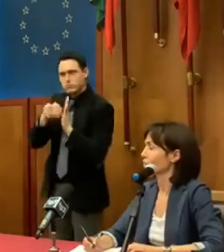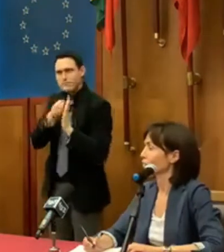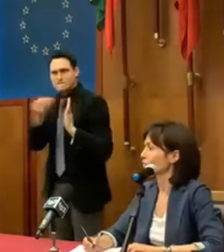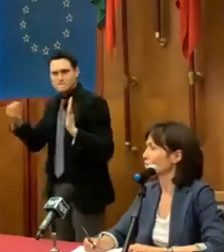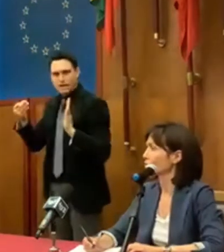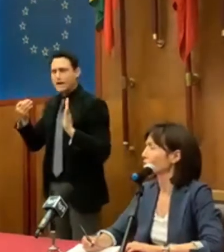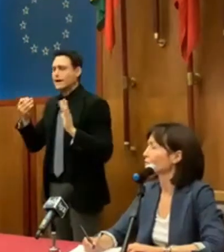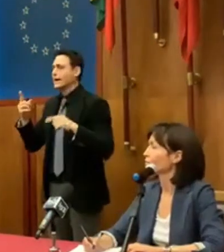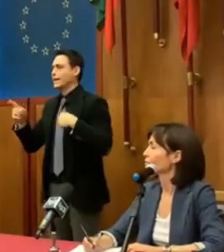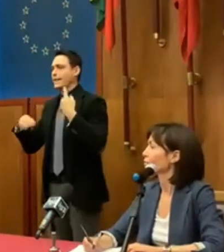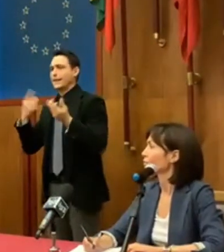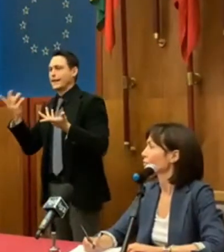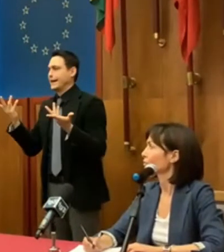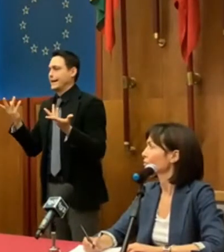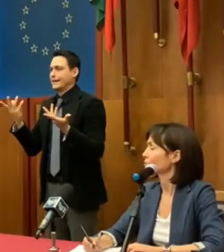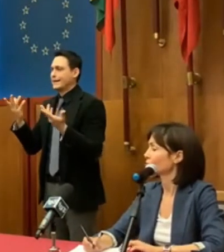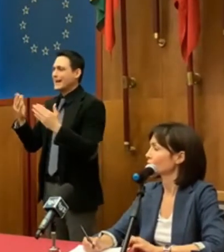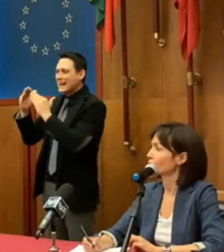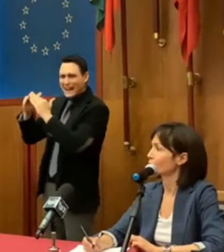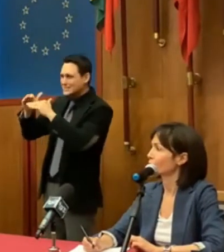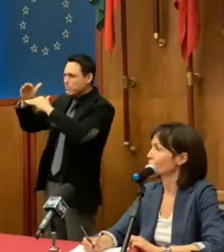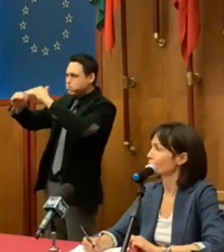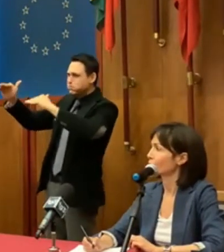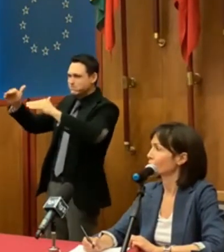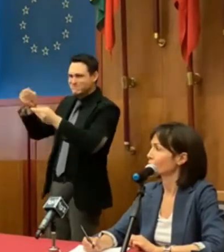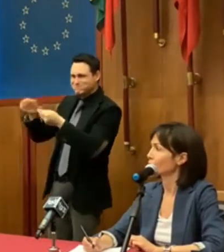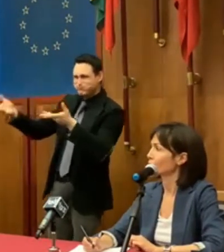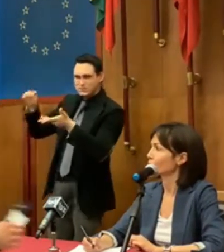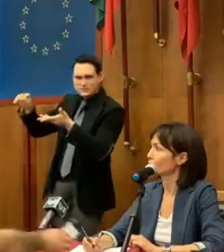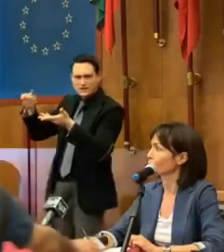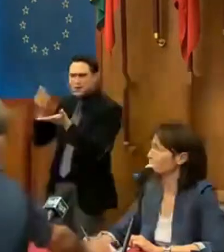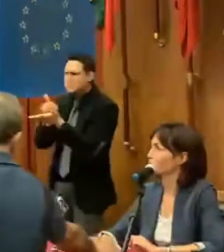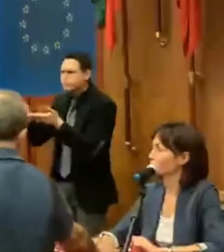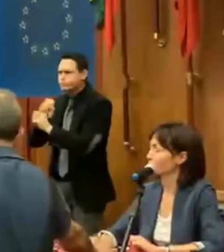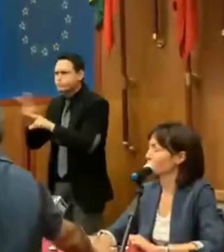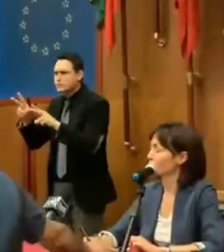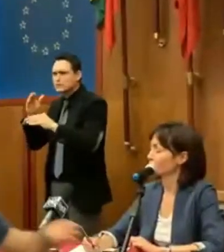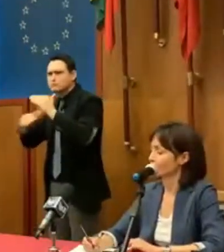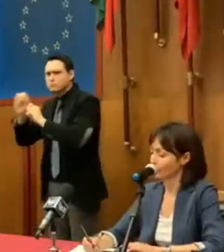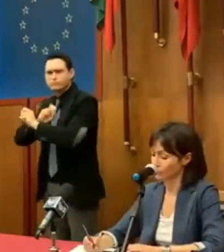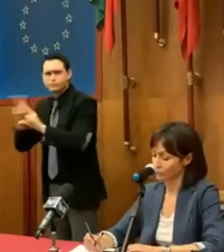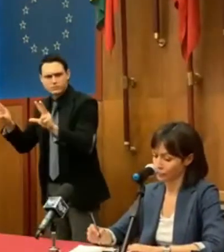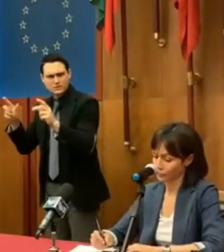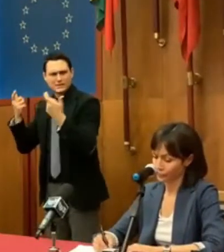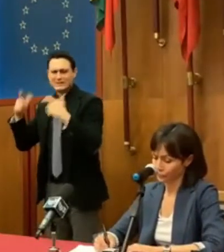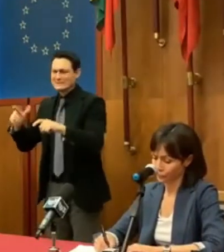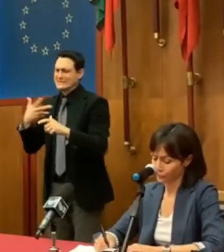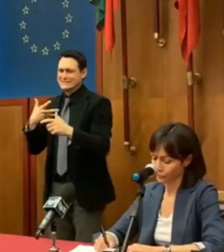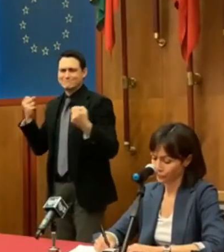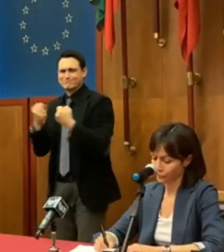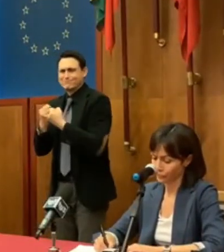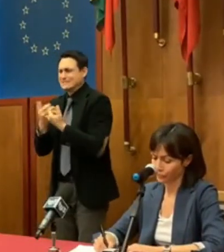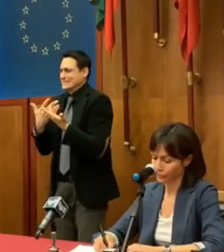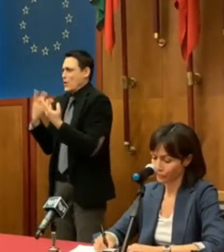portò però assolutamente allo sradicamento delle baraccopoli proprio perché i poteri erano ordinari e ci fu il conflitto di competenze tra